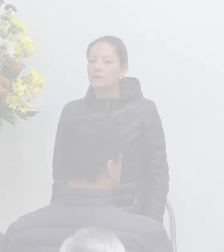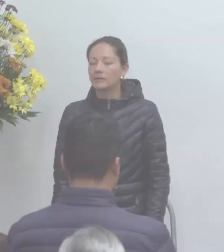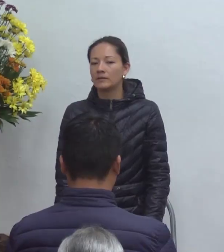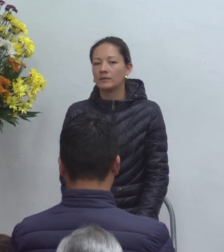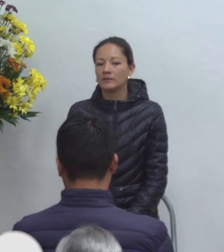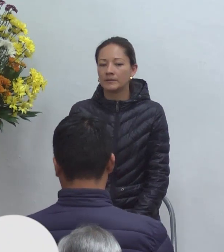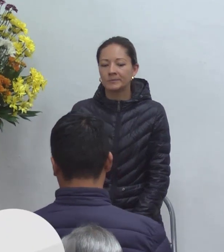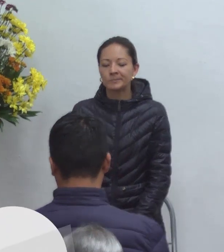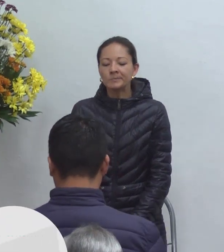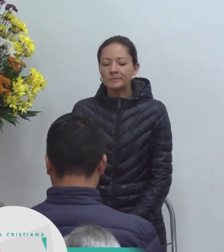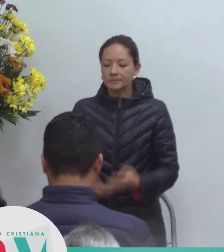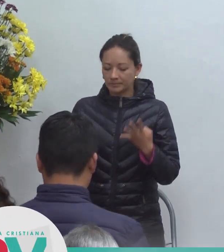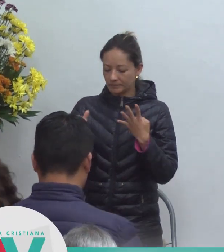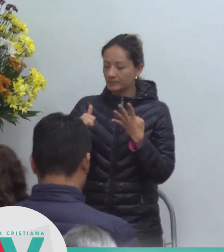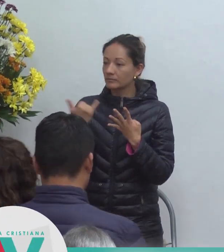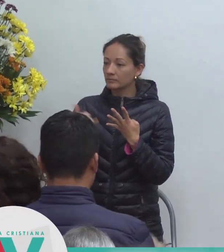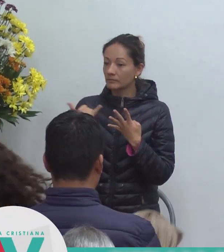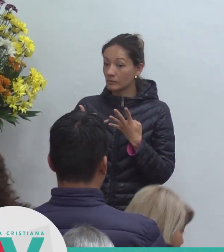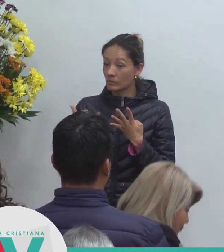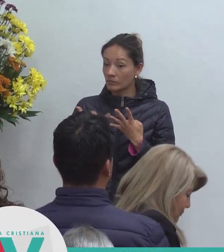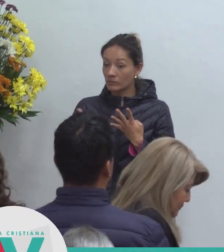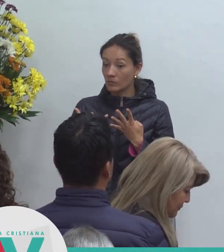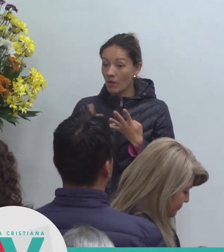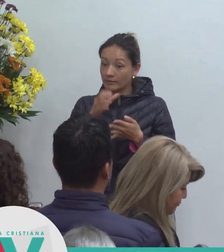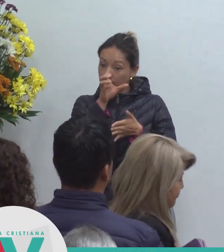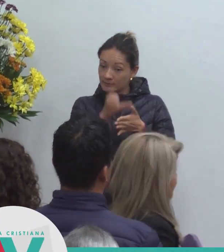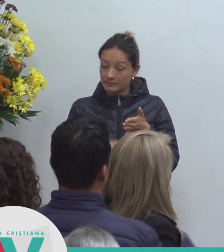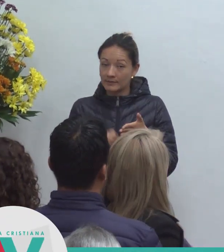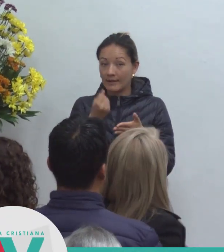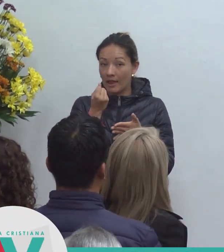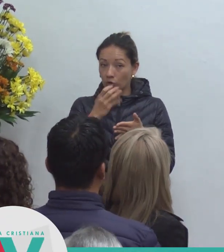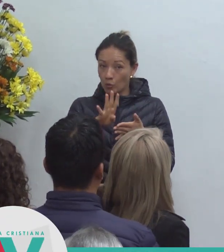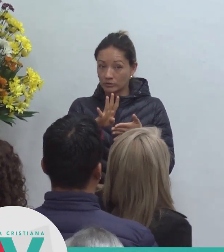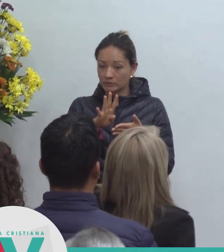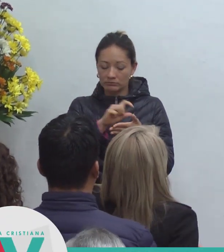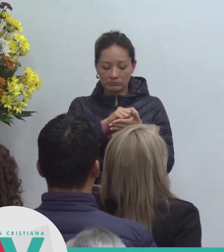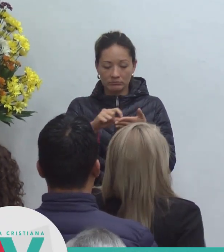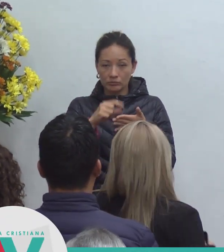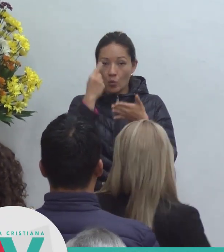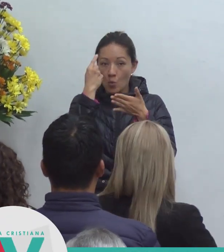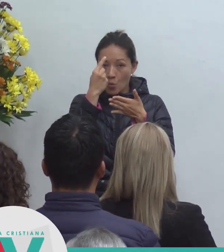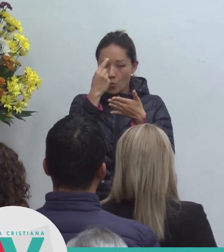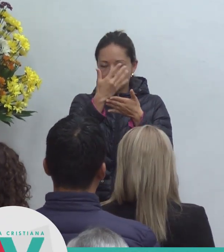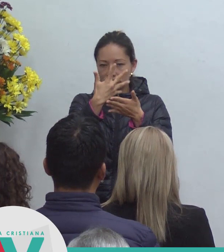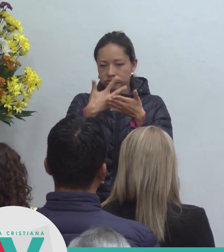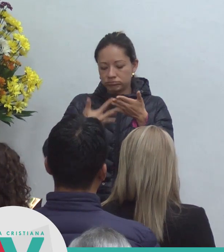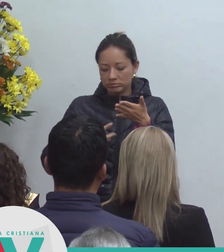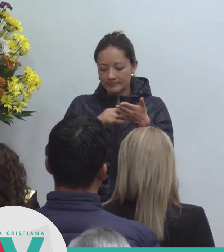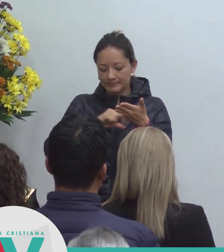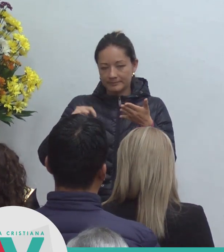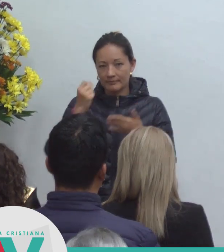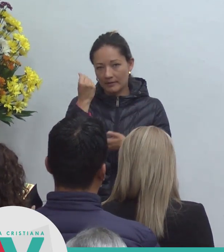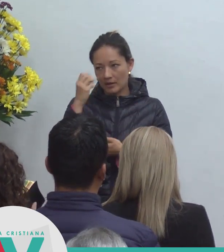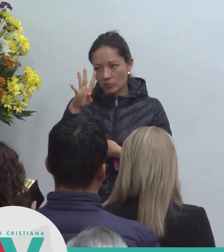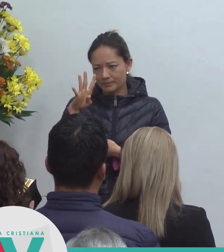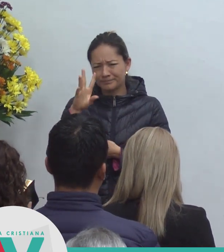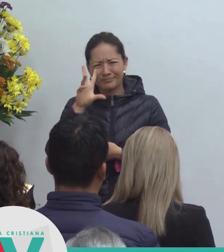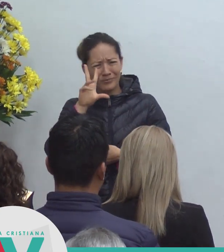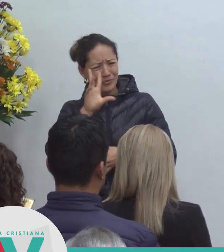juan capítulo 14 versículo 1 al 14 no se turbe vuestro corazón